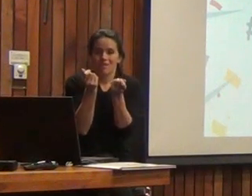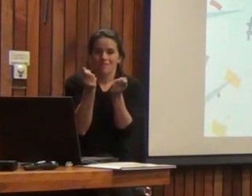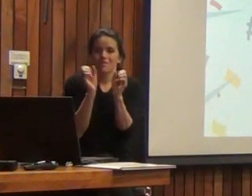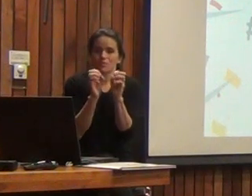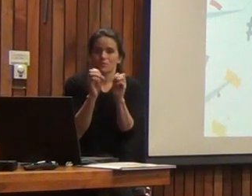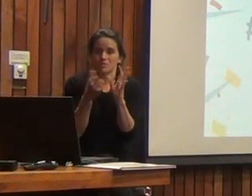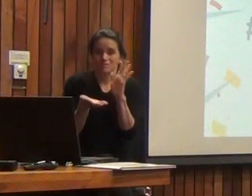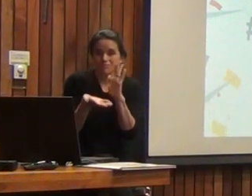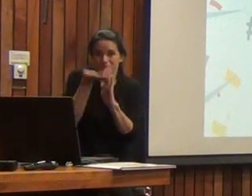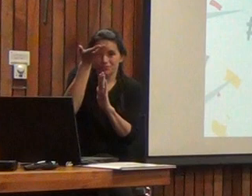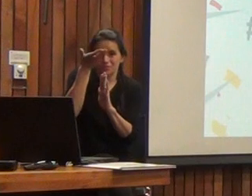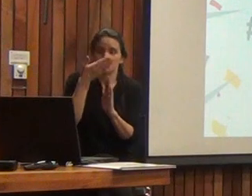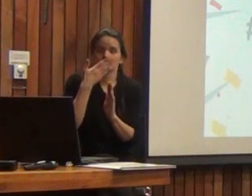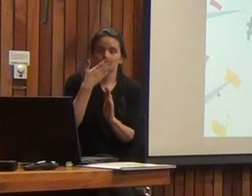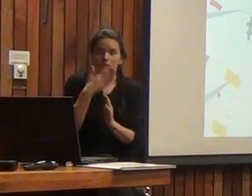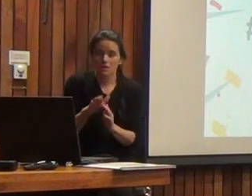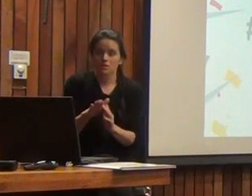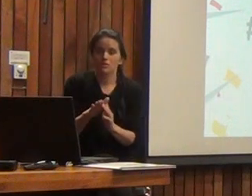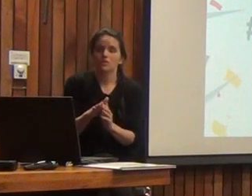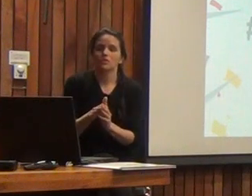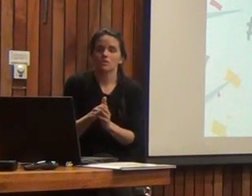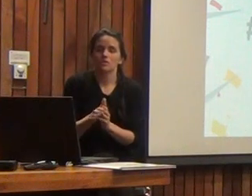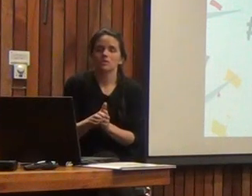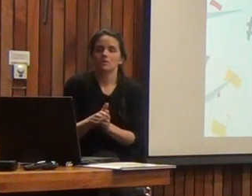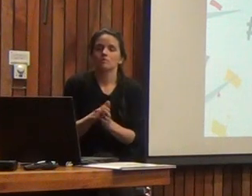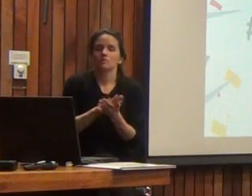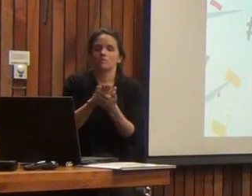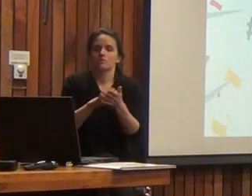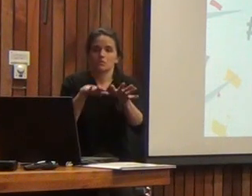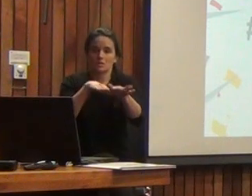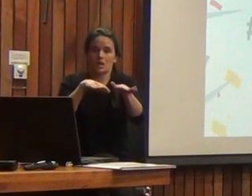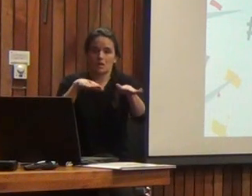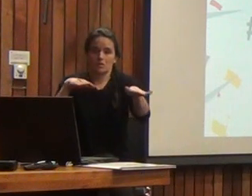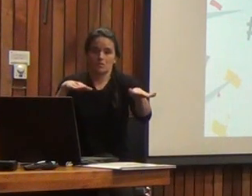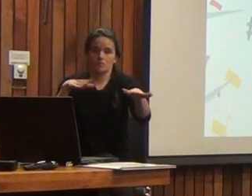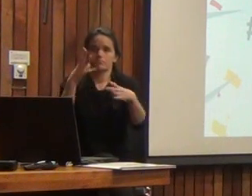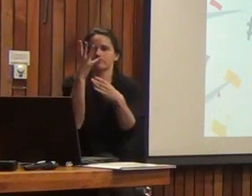país se mejore, y luego el tráfico, los tacos se van a acabar.